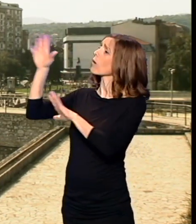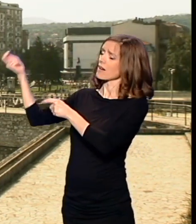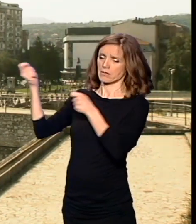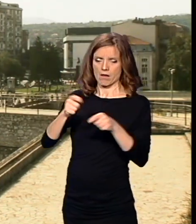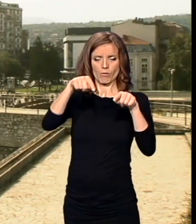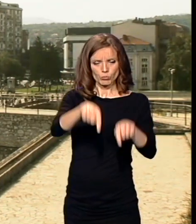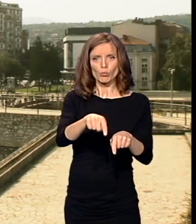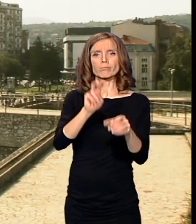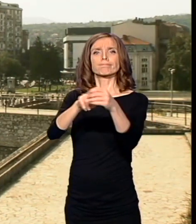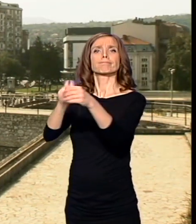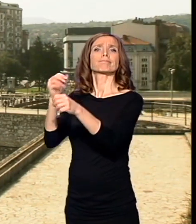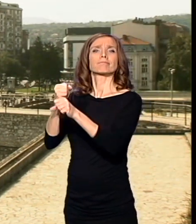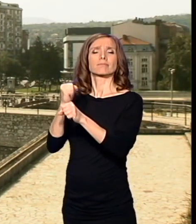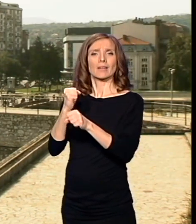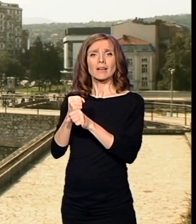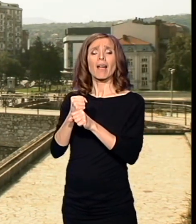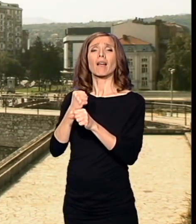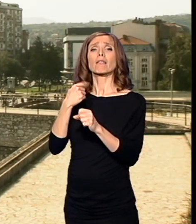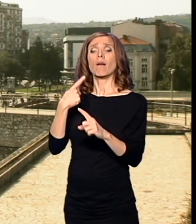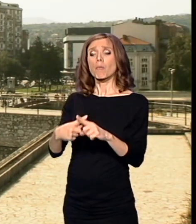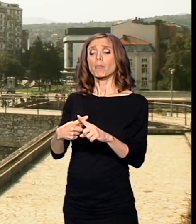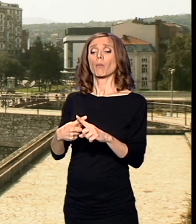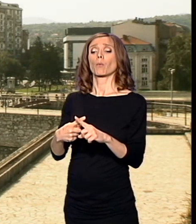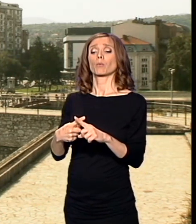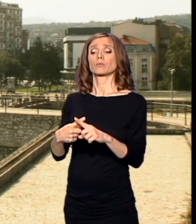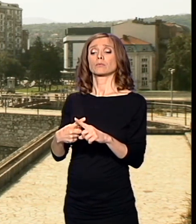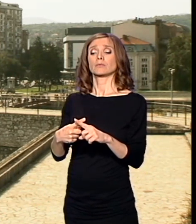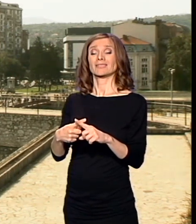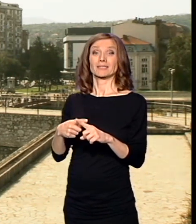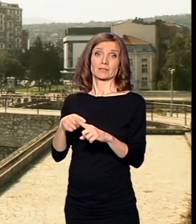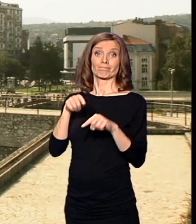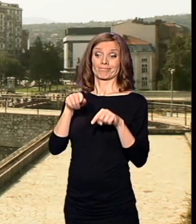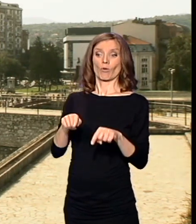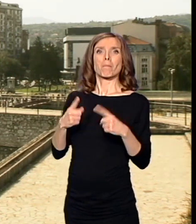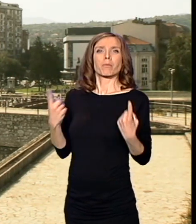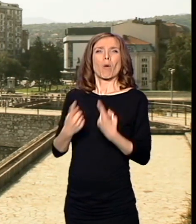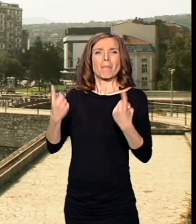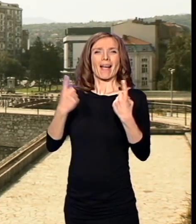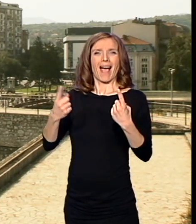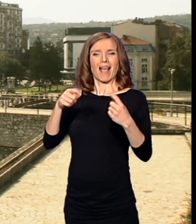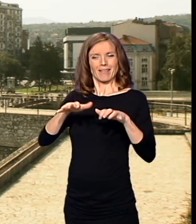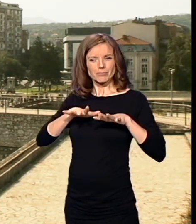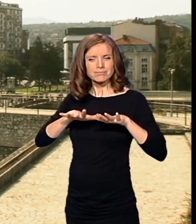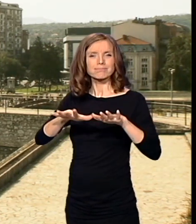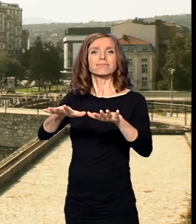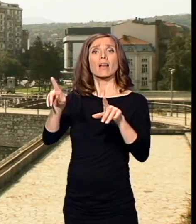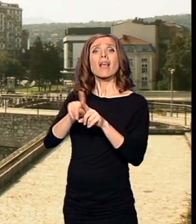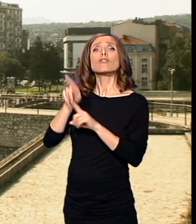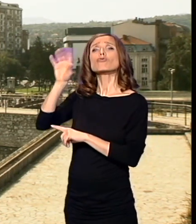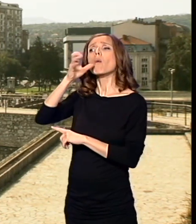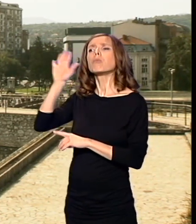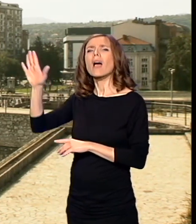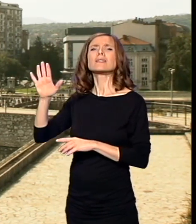upravama. Također su se u ovom poslu propagande uključili i pojedini bugarski